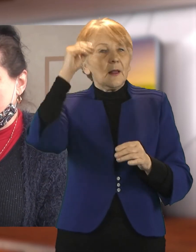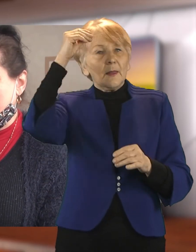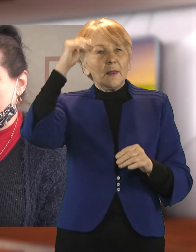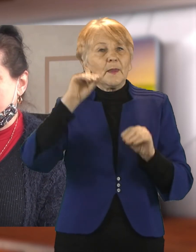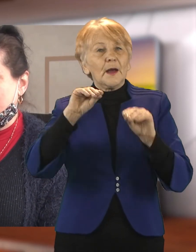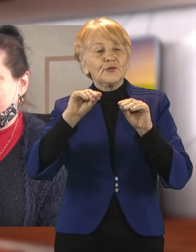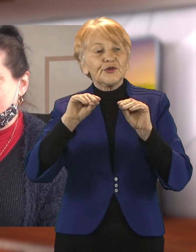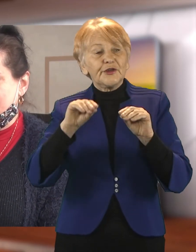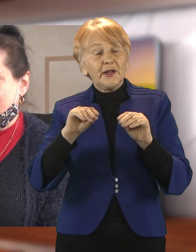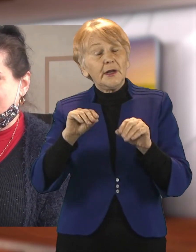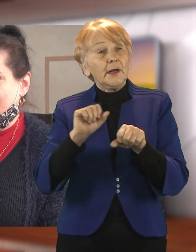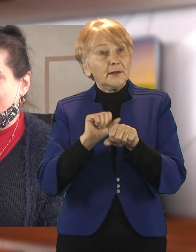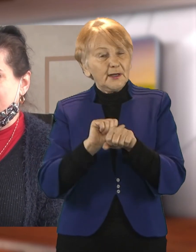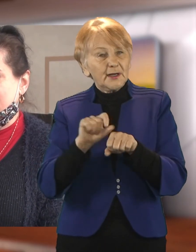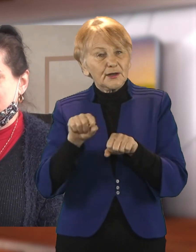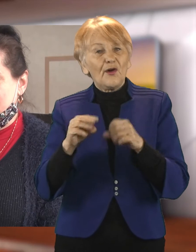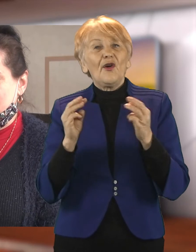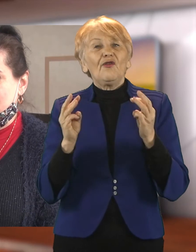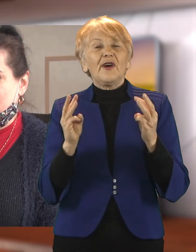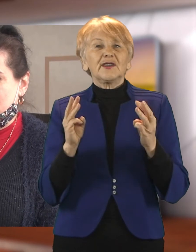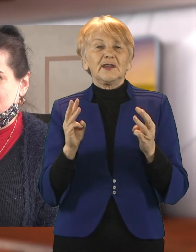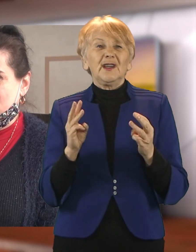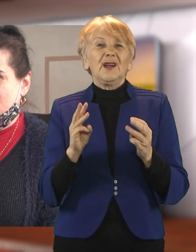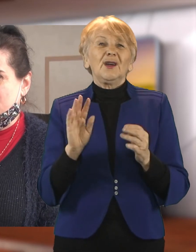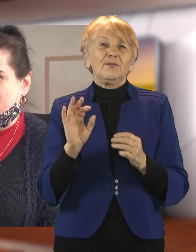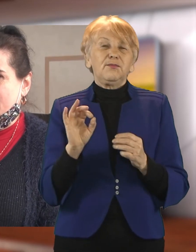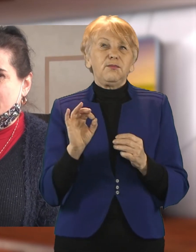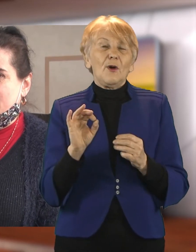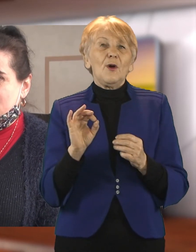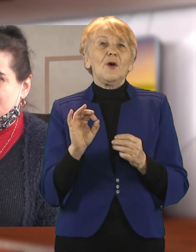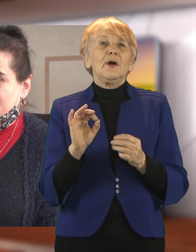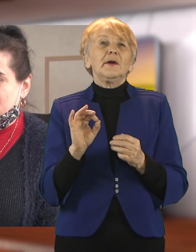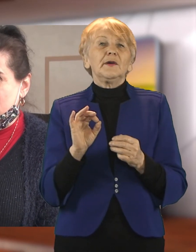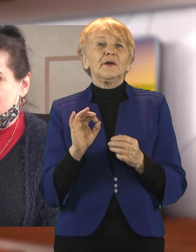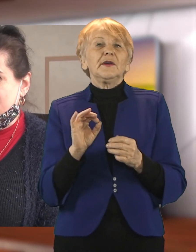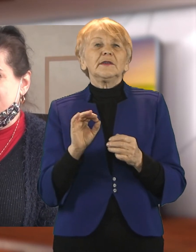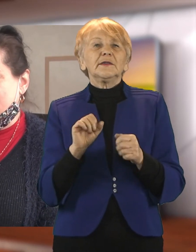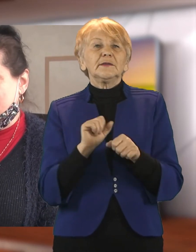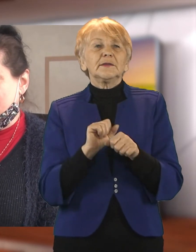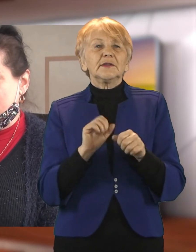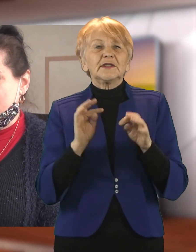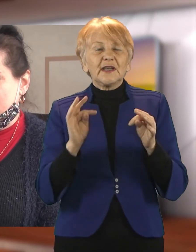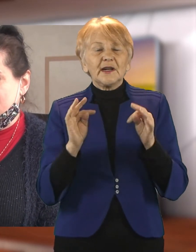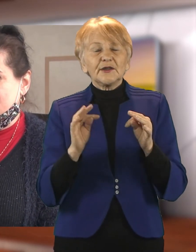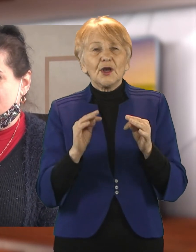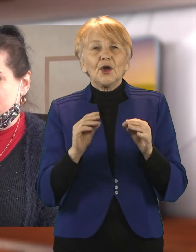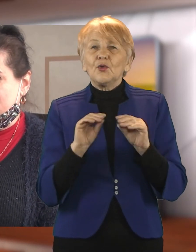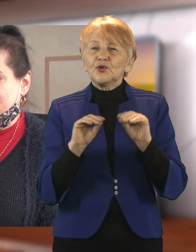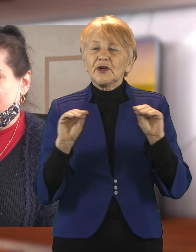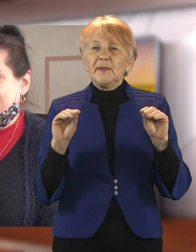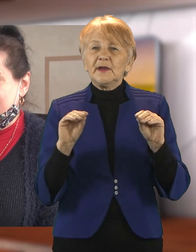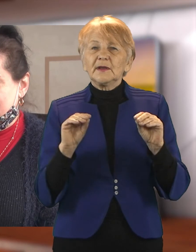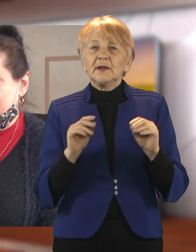i w szkole, na lekcjach, bo część uczniów wróciła do szkoły. Mamy dziennik elektroniczny, więc w każdej klasie potrzebny jest